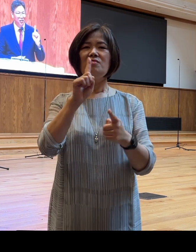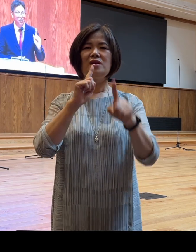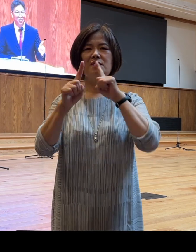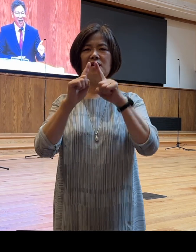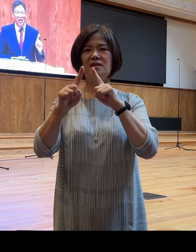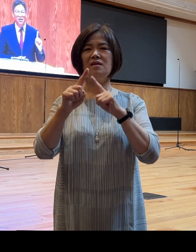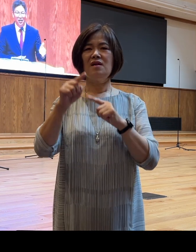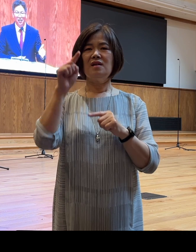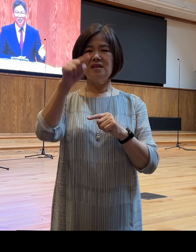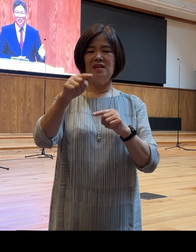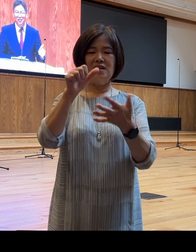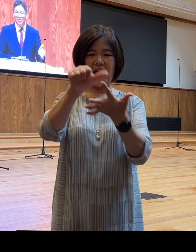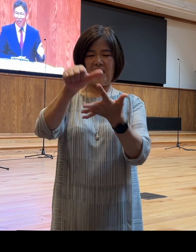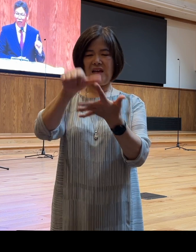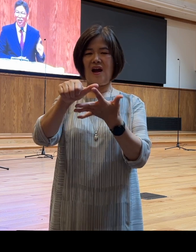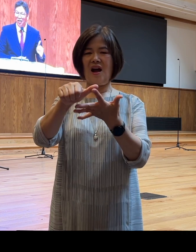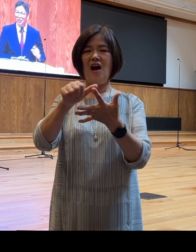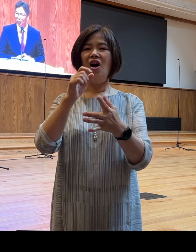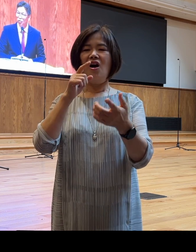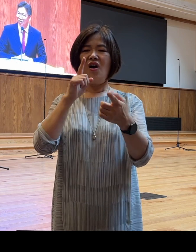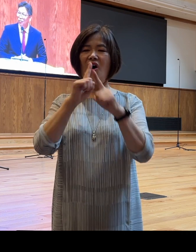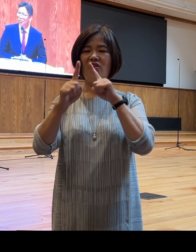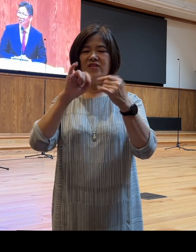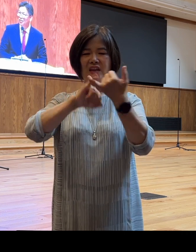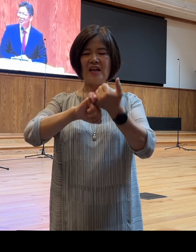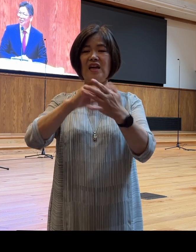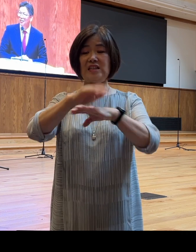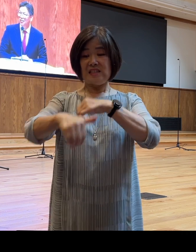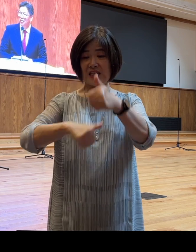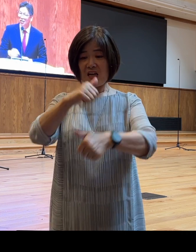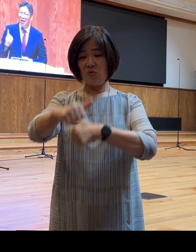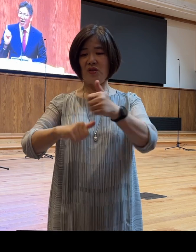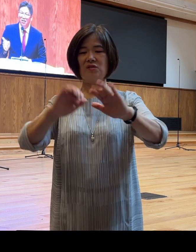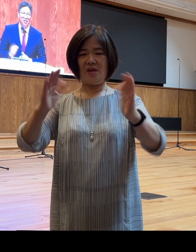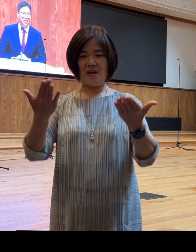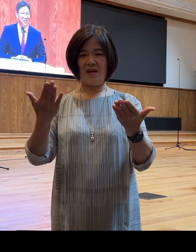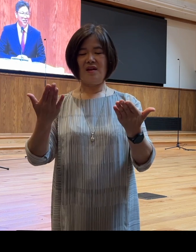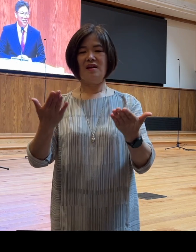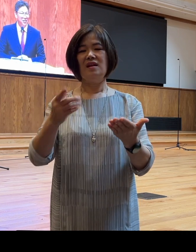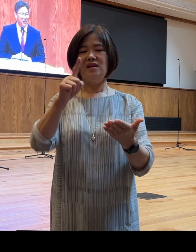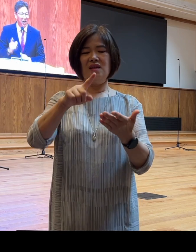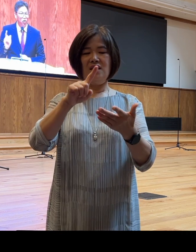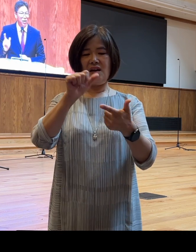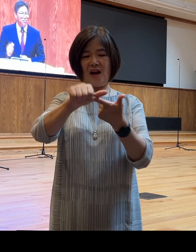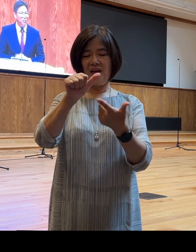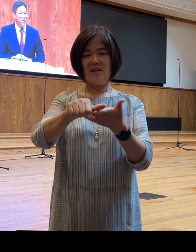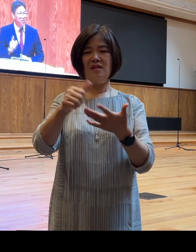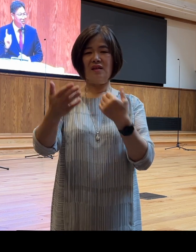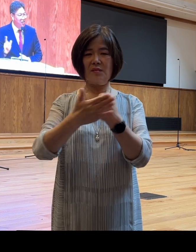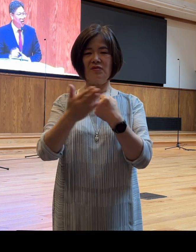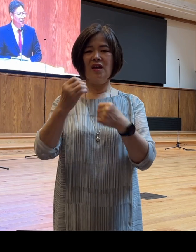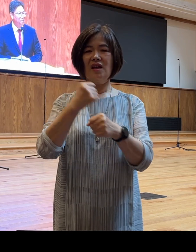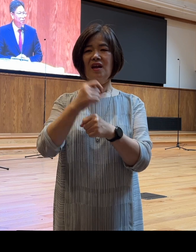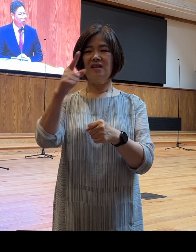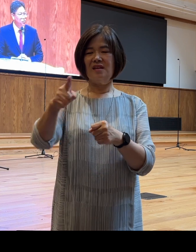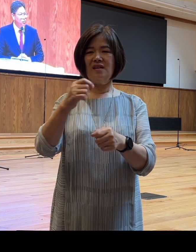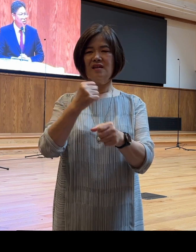아이가 언약의 자손이 될 것이다 이 아이가 이 아이로 말미암아 내시가 번성하게